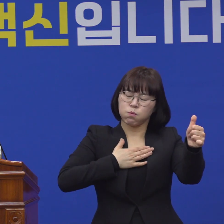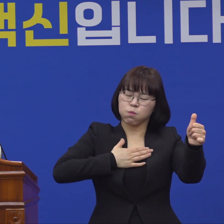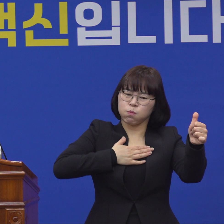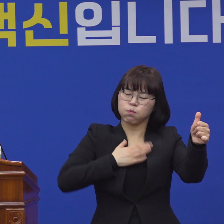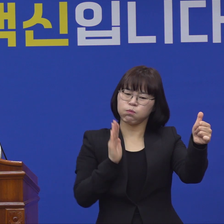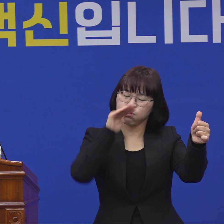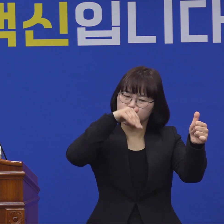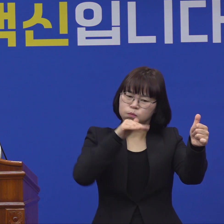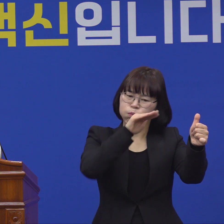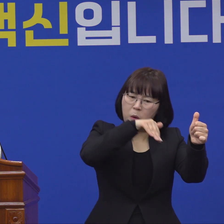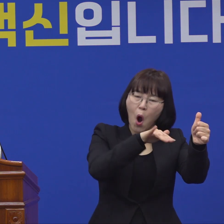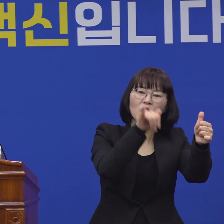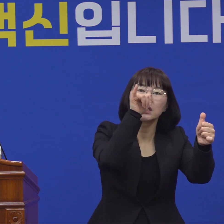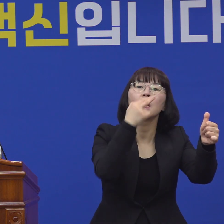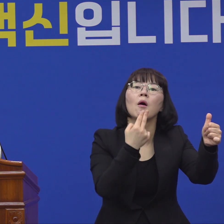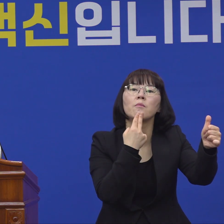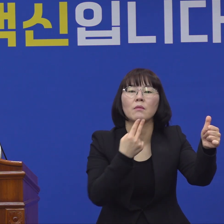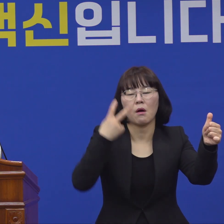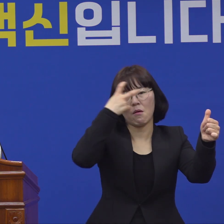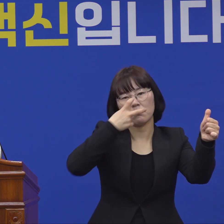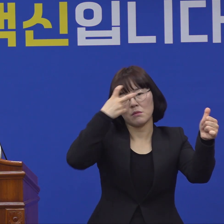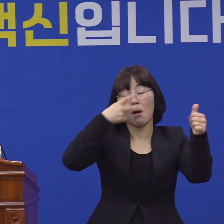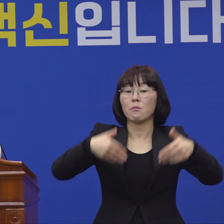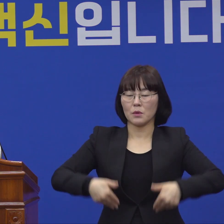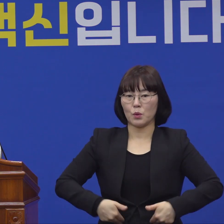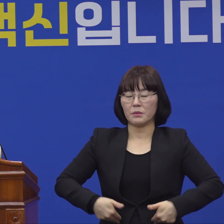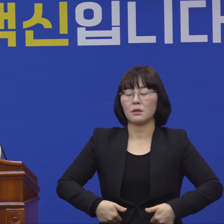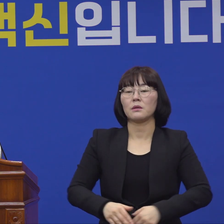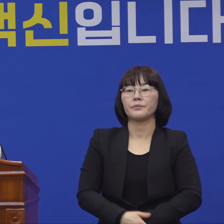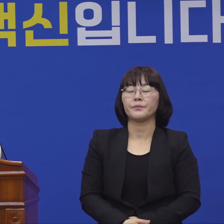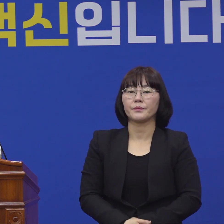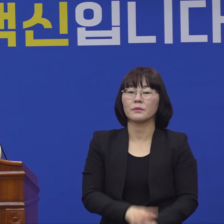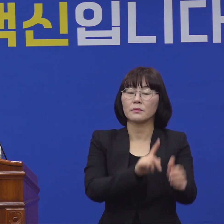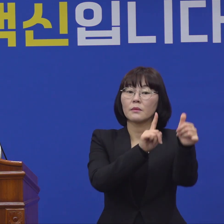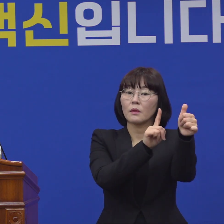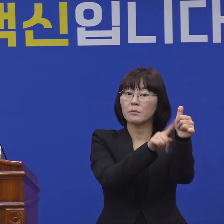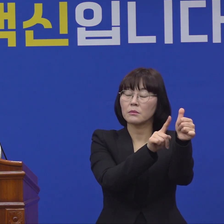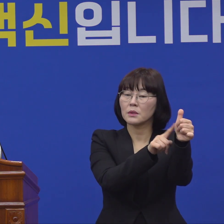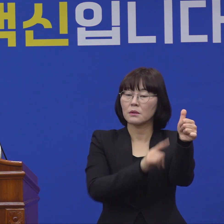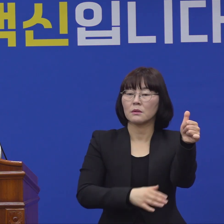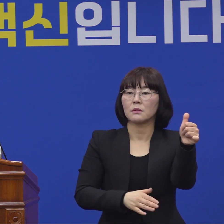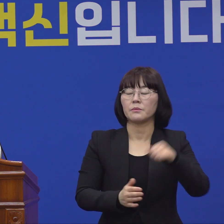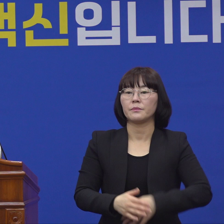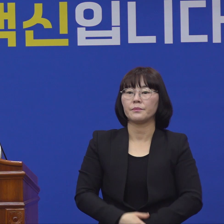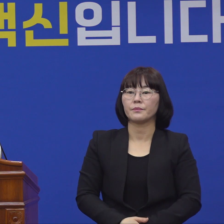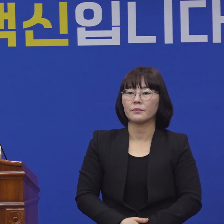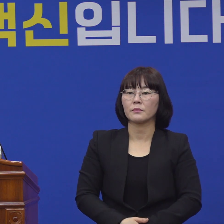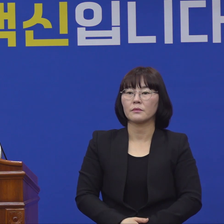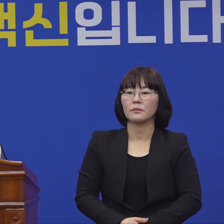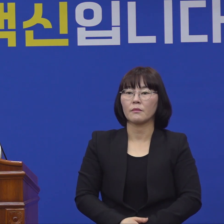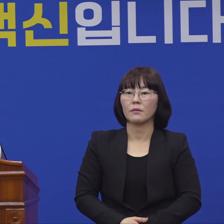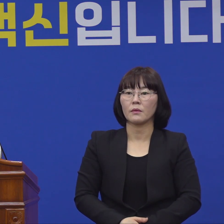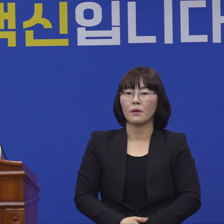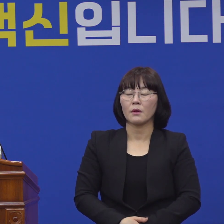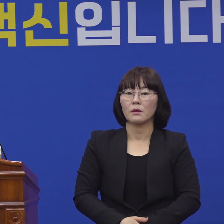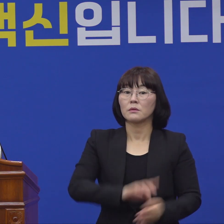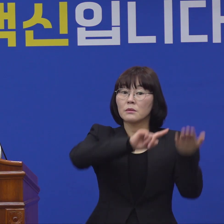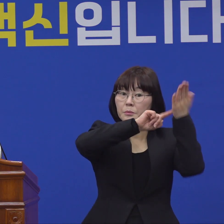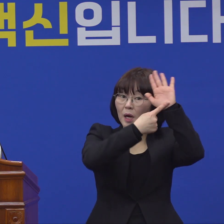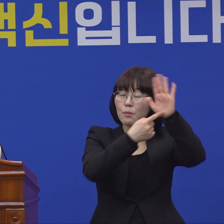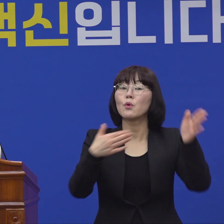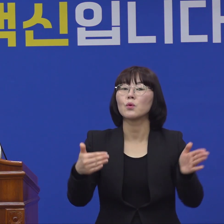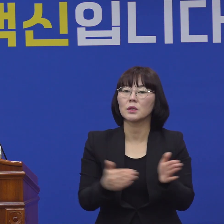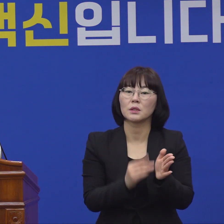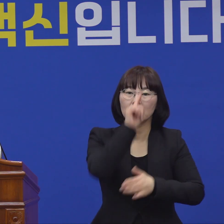정밀검사를 해봐야 될 것 같습니다. 그리고 이분은 제가 앞에 브리핑에 말씀드렸듯이